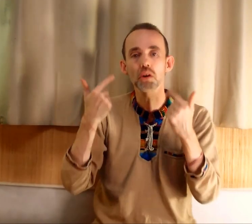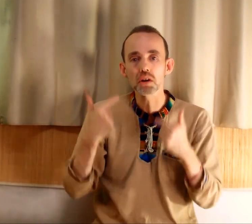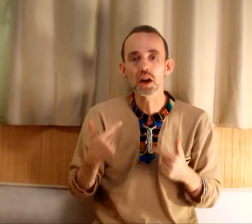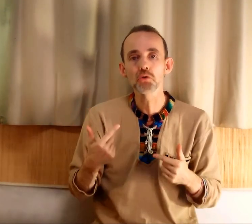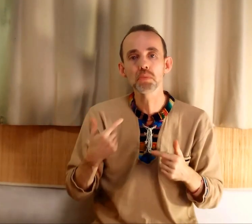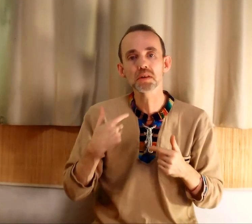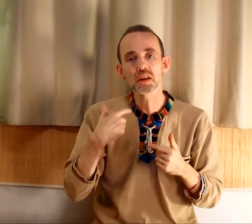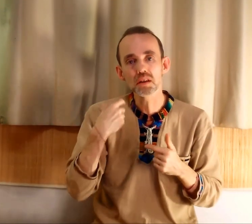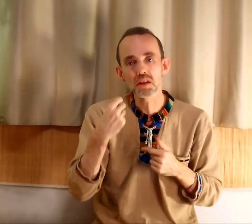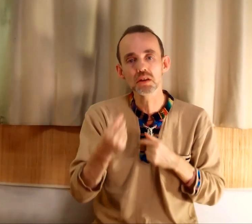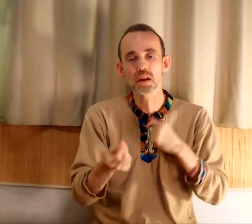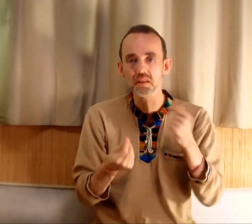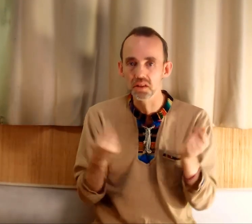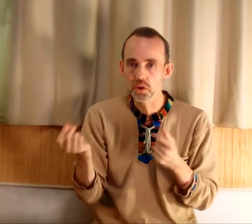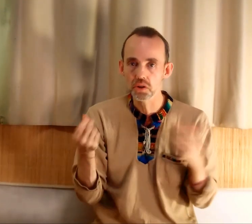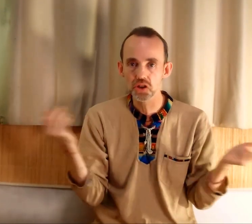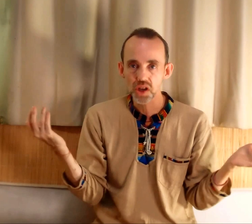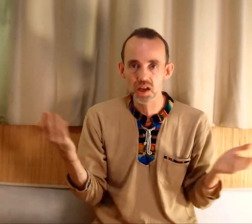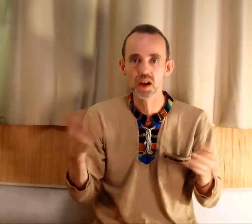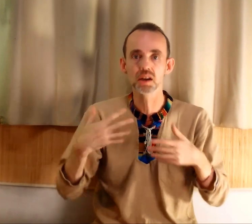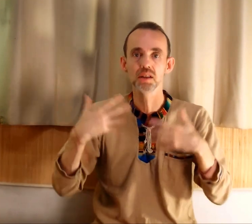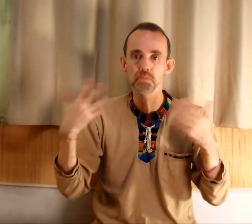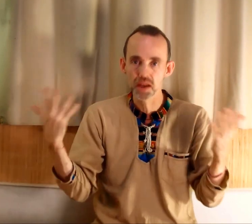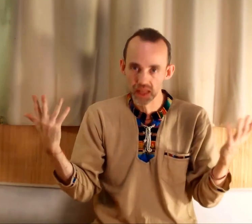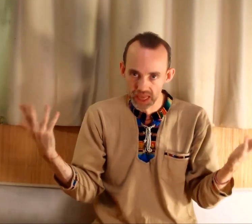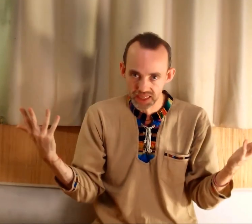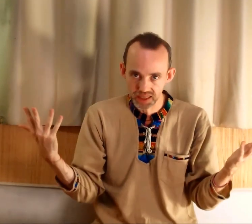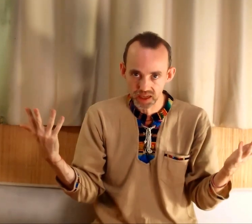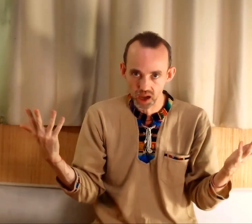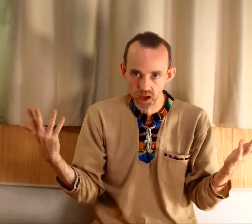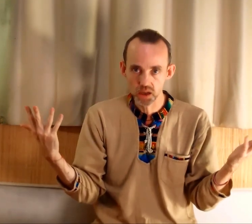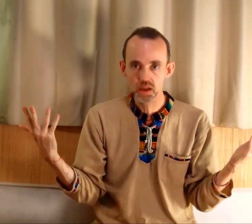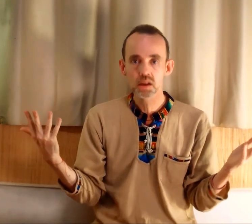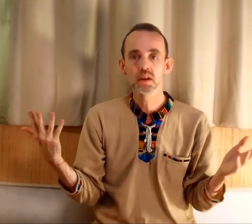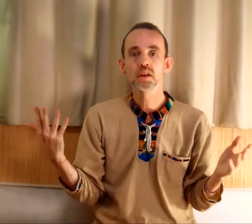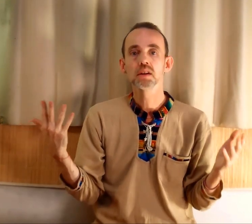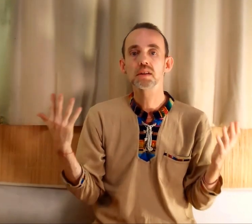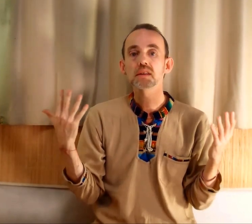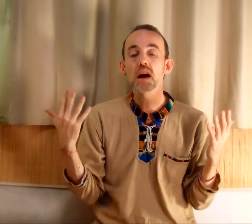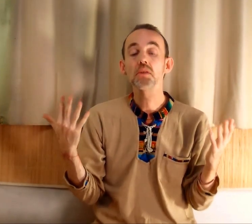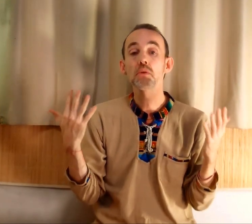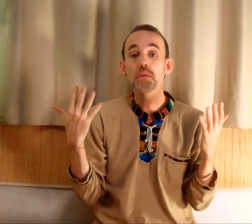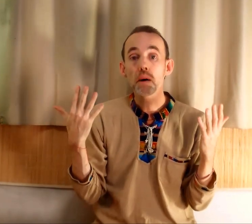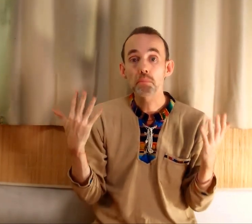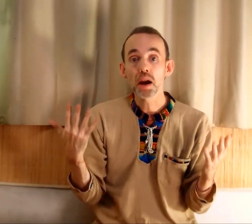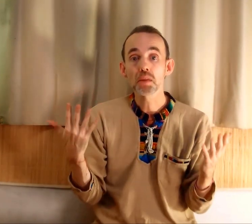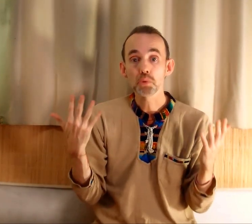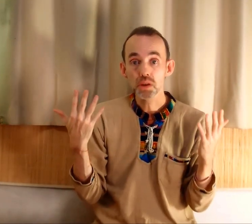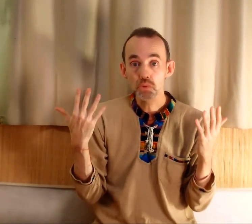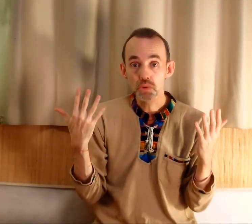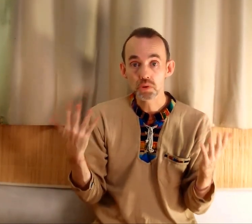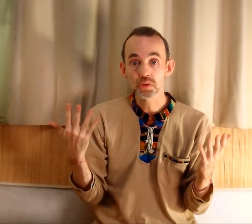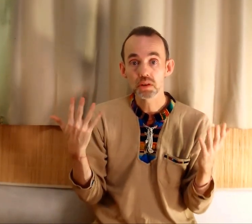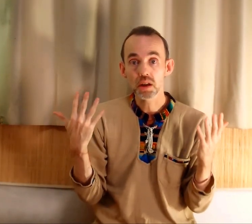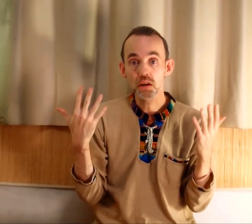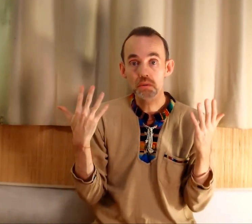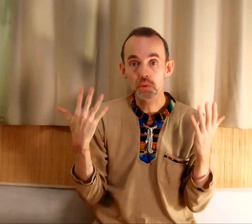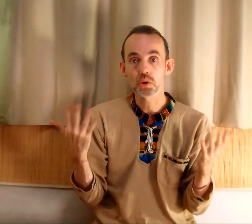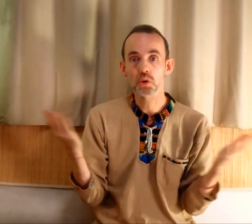des regrets du passé, des deuils, des chagrins, des peines, etc. Ça ne va pas être possible de sentir votre